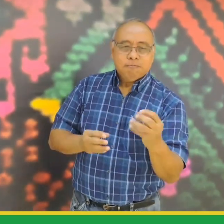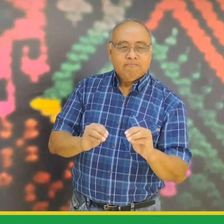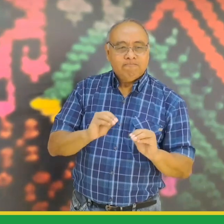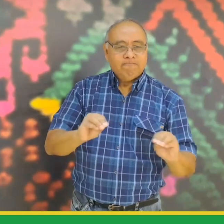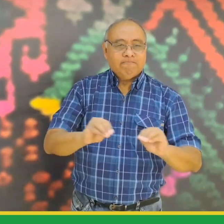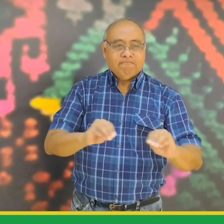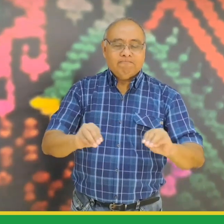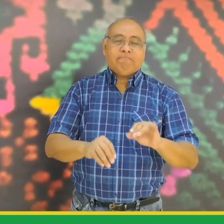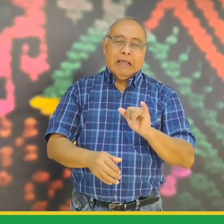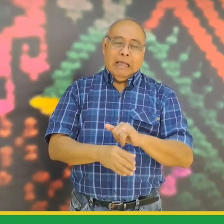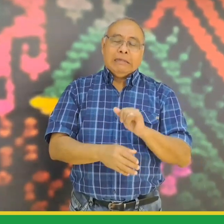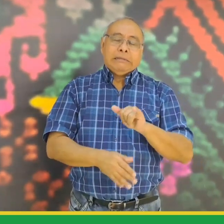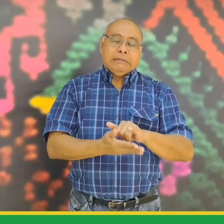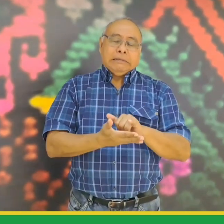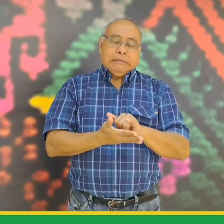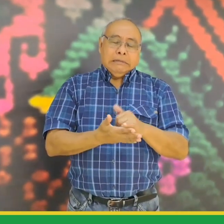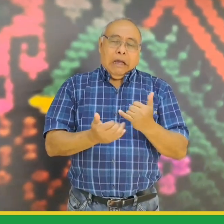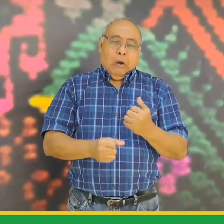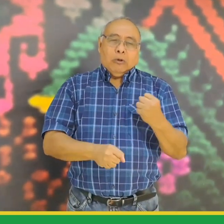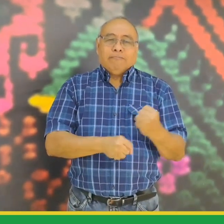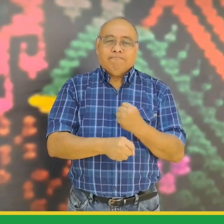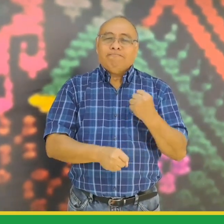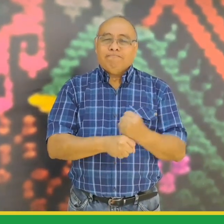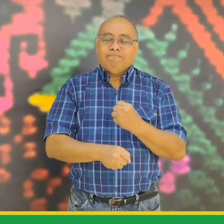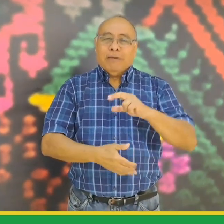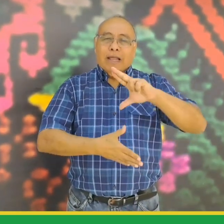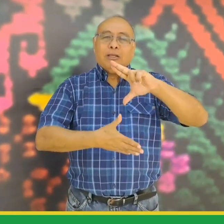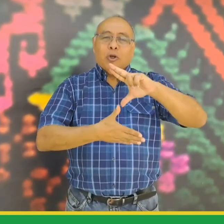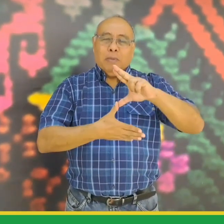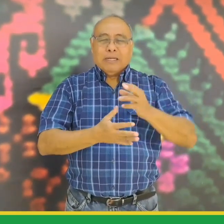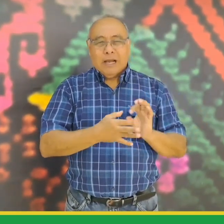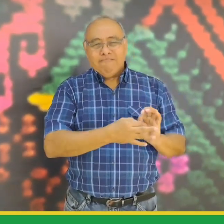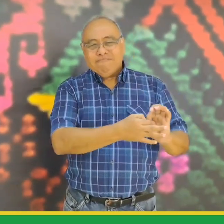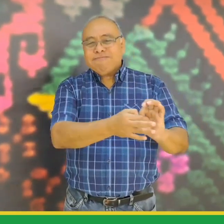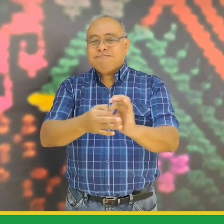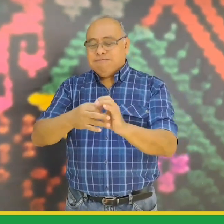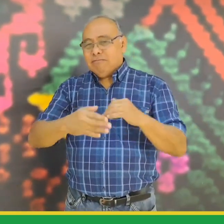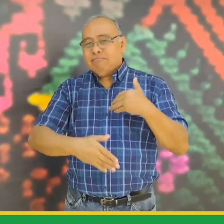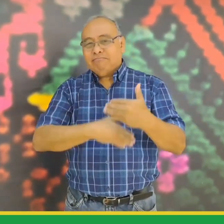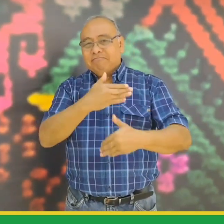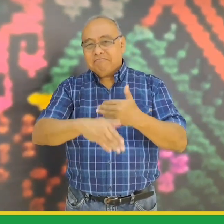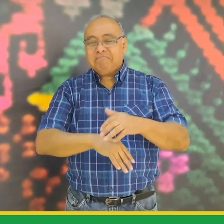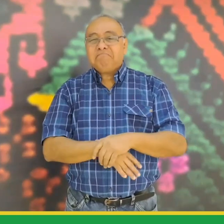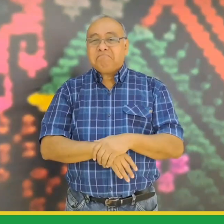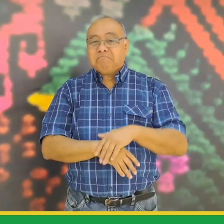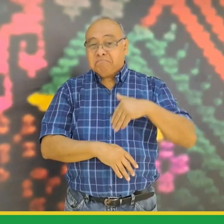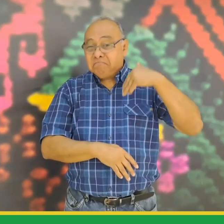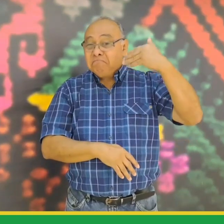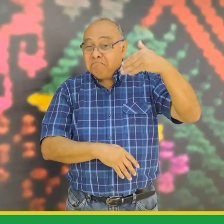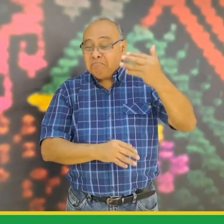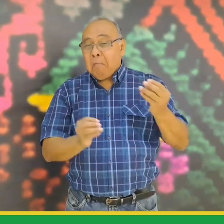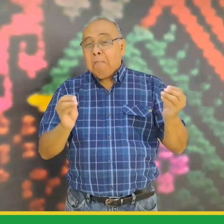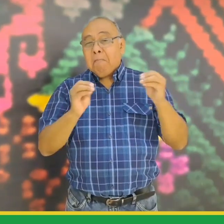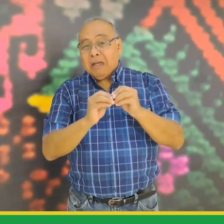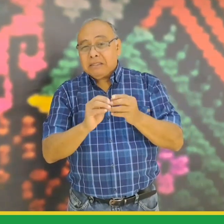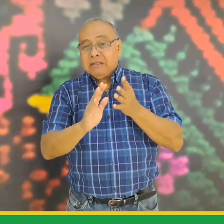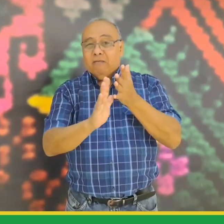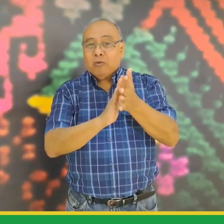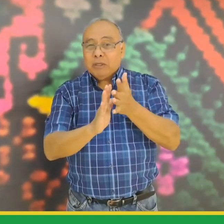pertinente es tener un espacio especializado de formación por esta clase de situaciones es que queremos seguir trabajando de manera articulada